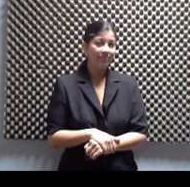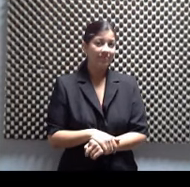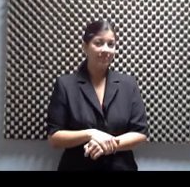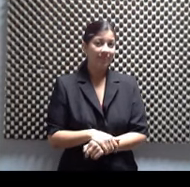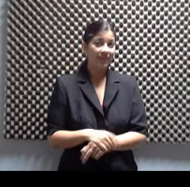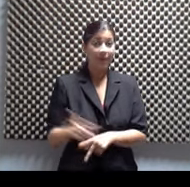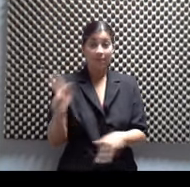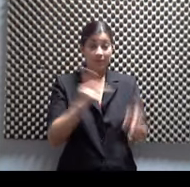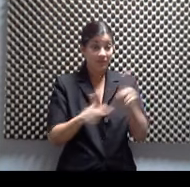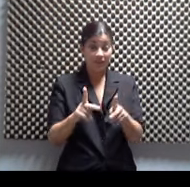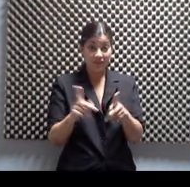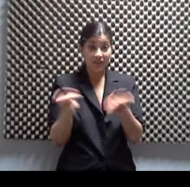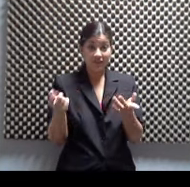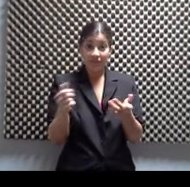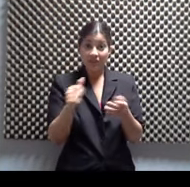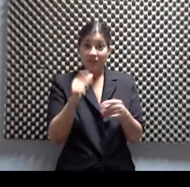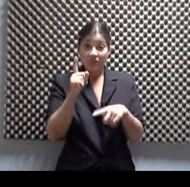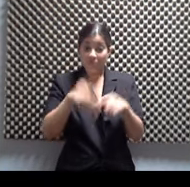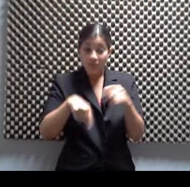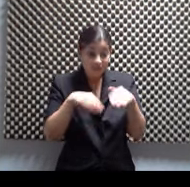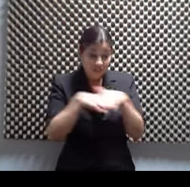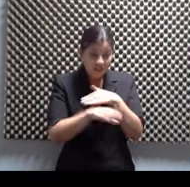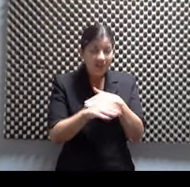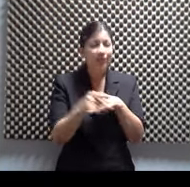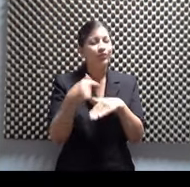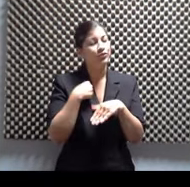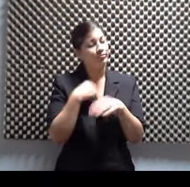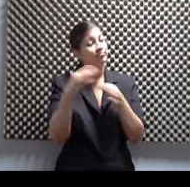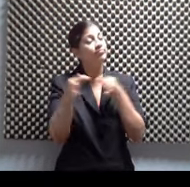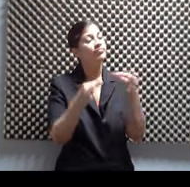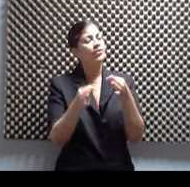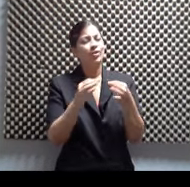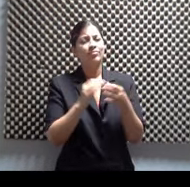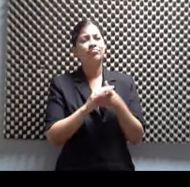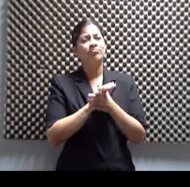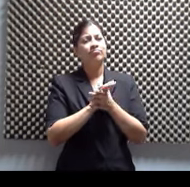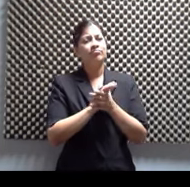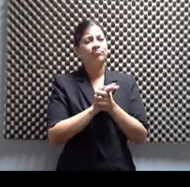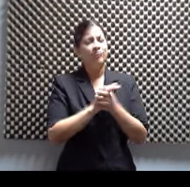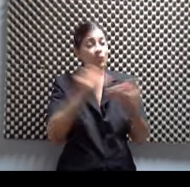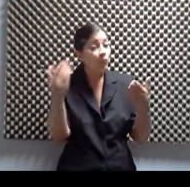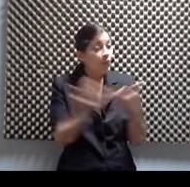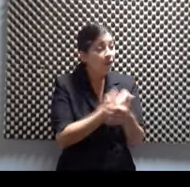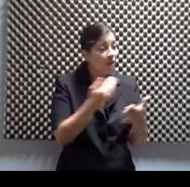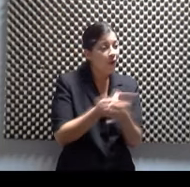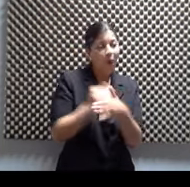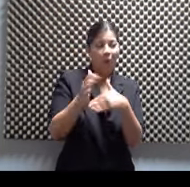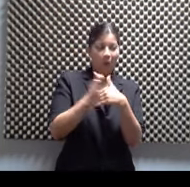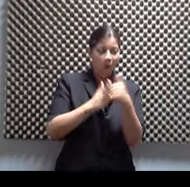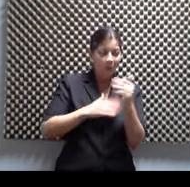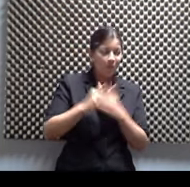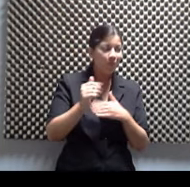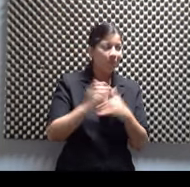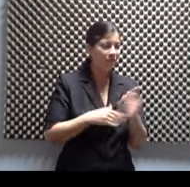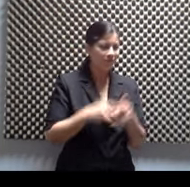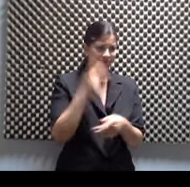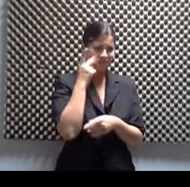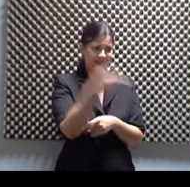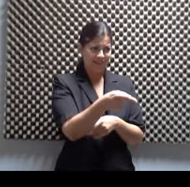él es muy, muy moderno, muy acogedor. Están en todas. Están pegados. Mira, mira cómo él está pegado ahí. Rapidito. Sí, porque